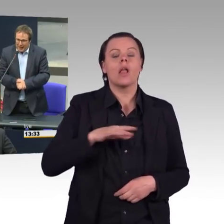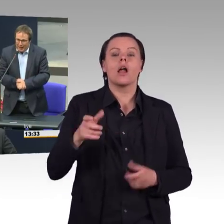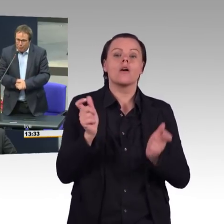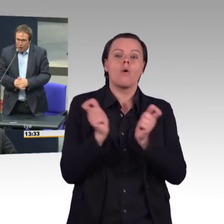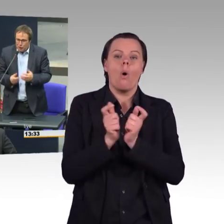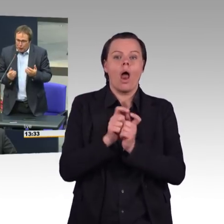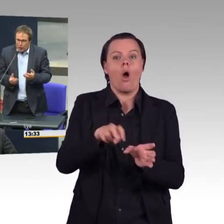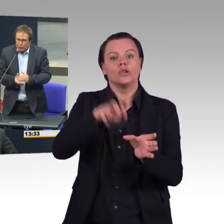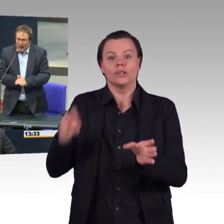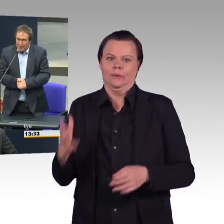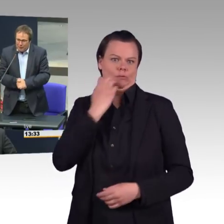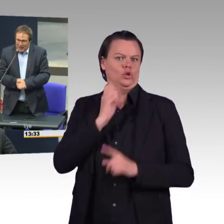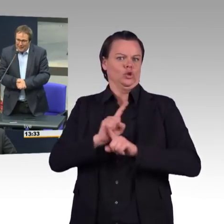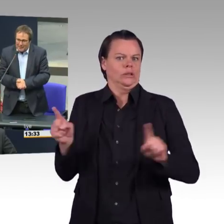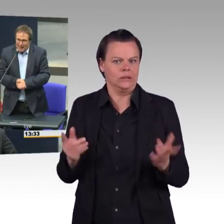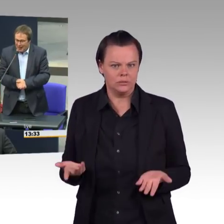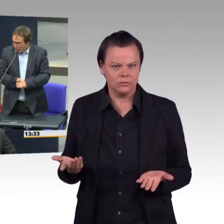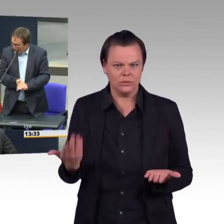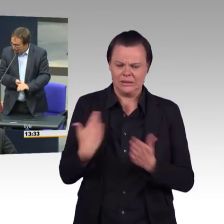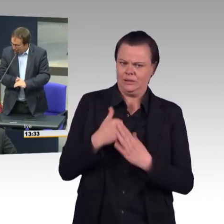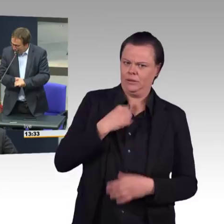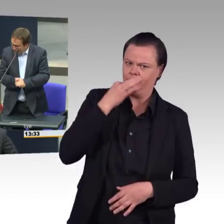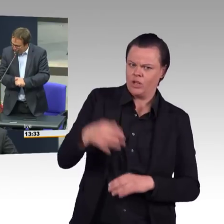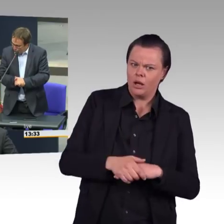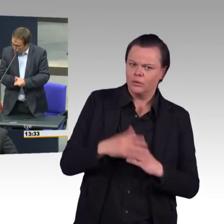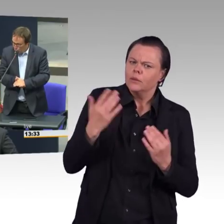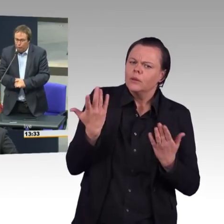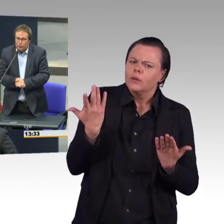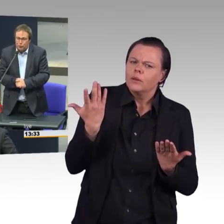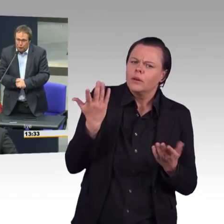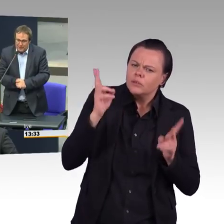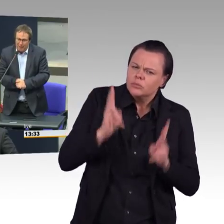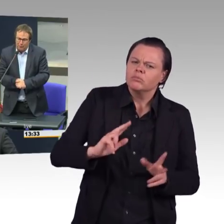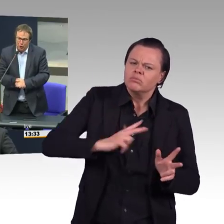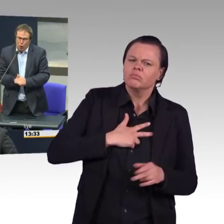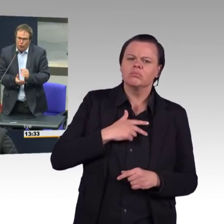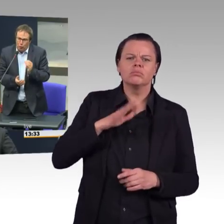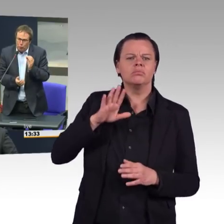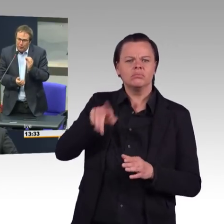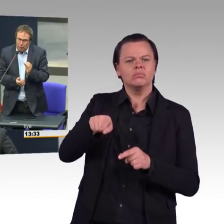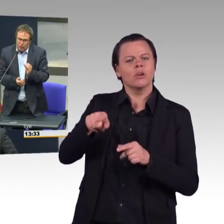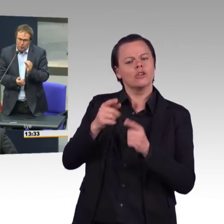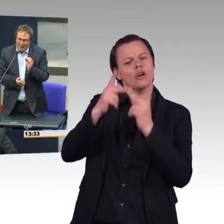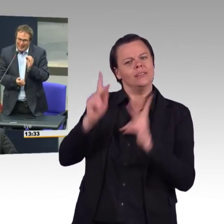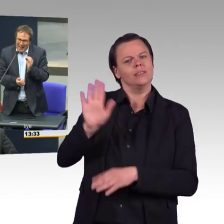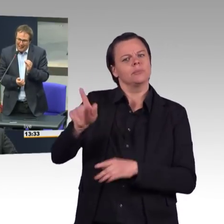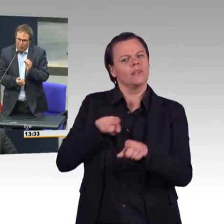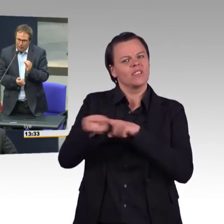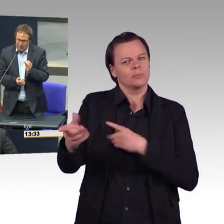betreiben, sondern ich frage mich ehrlich gesagt, was ist das Zukunftskonzept? Und im Übrigen möchte ich nochmal klar darauf